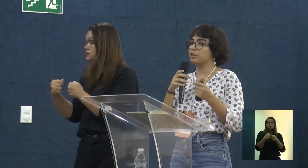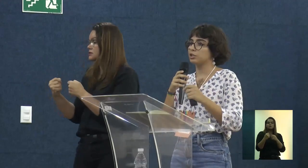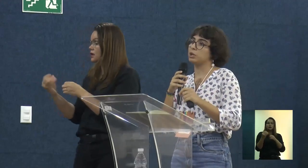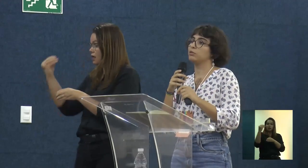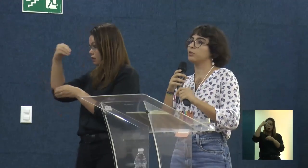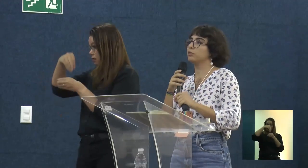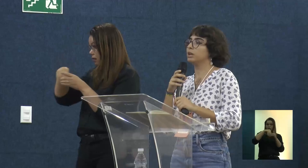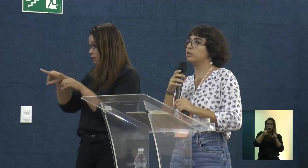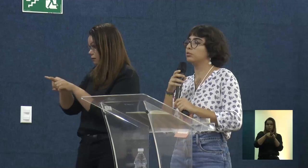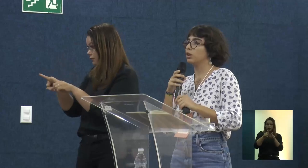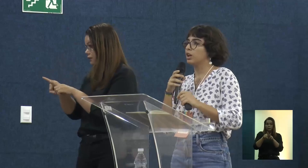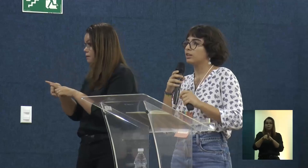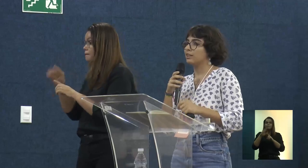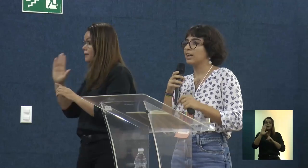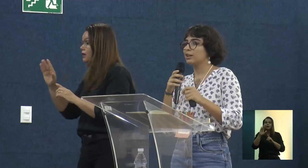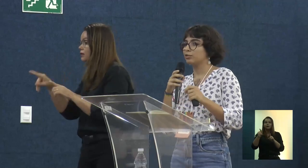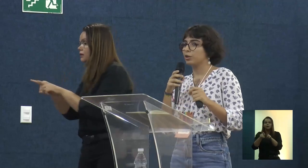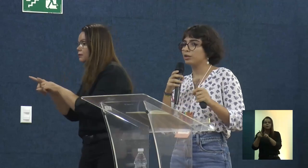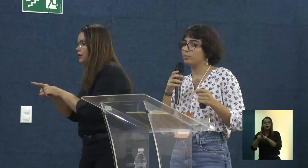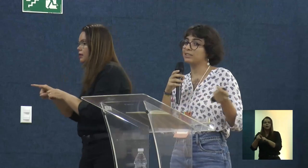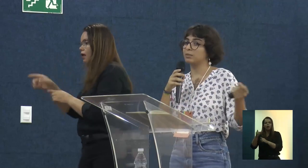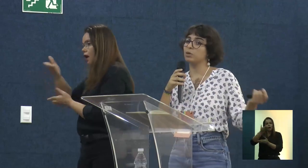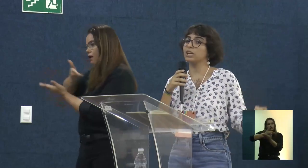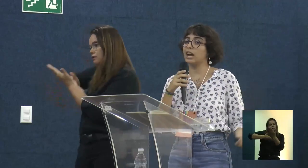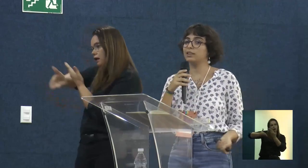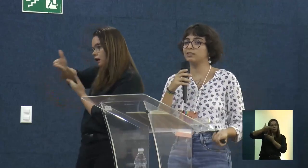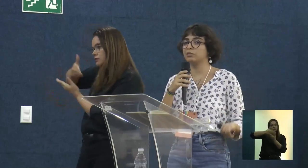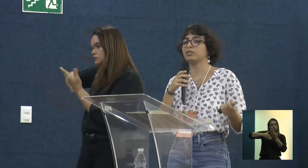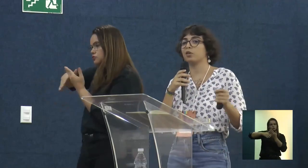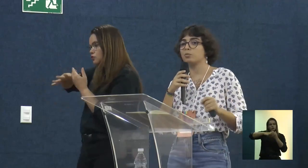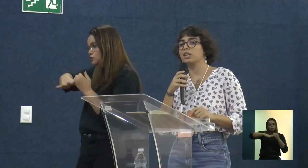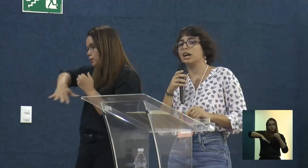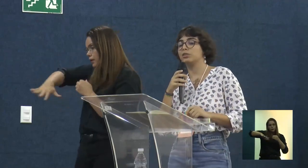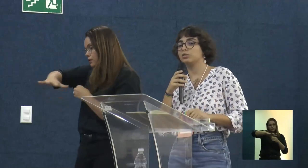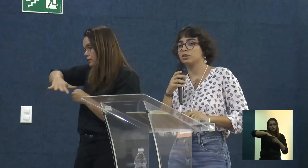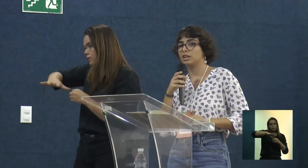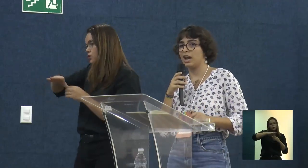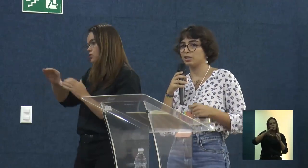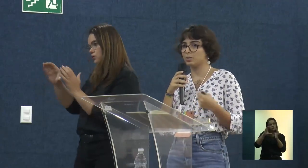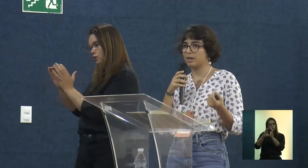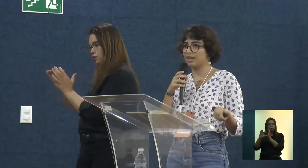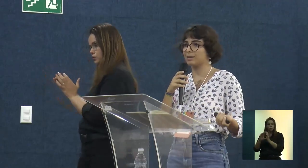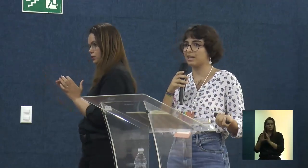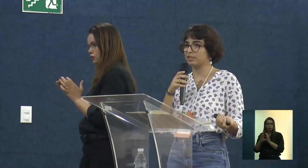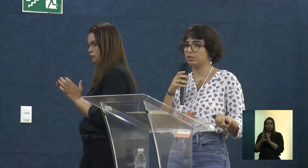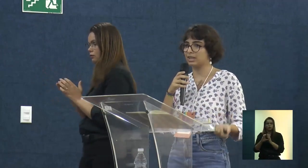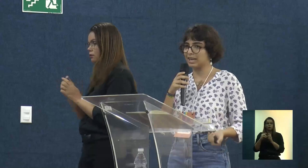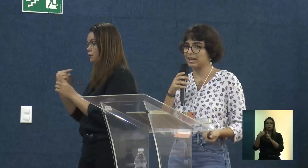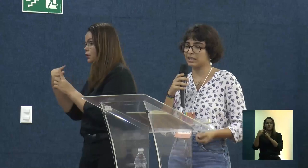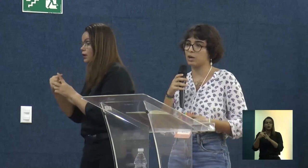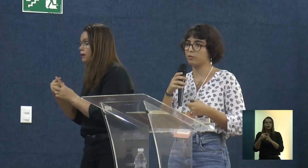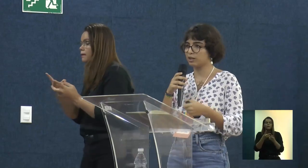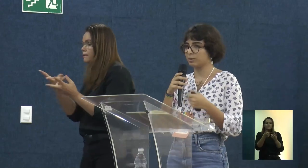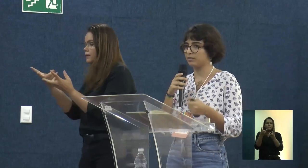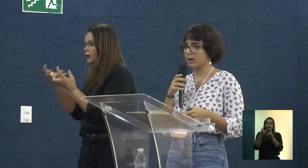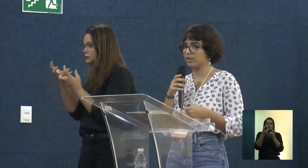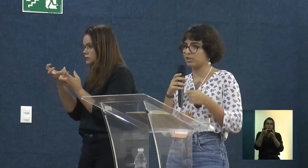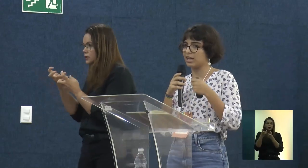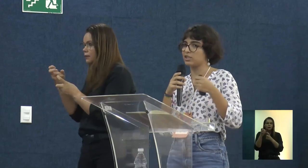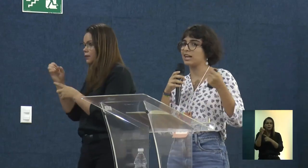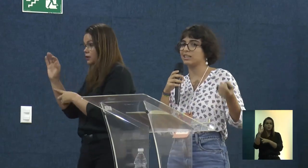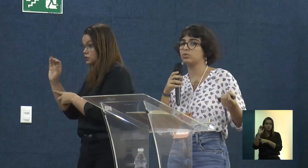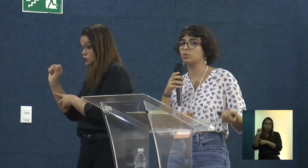disso, a gente tem o envolvimento das relações patrimoniais dentro dessa comunidade. E aí a gente percebe que a assessoria técnica, e eu falo